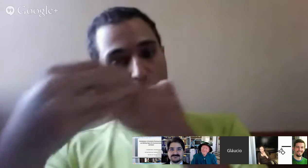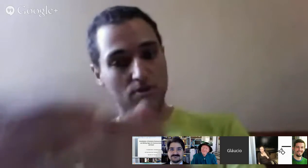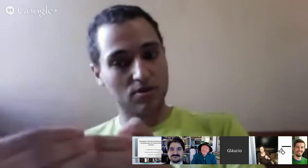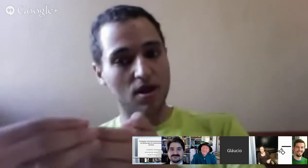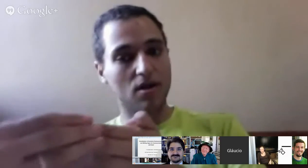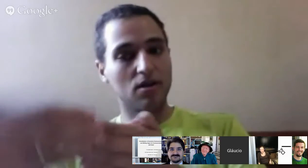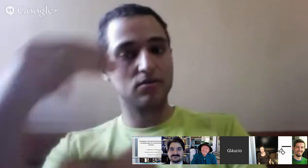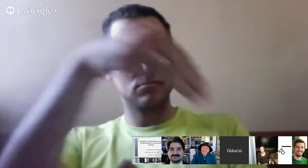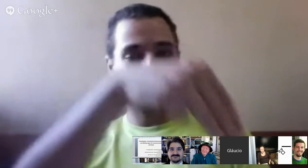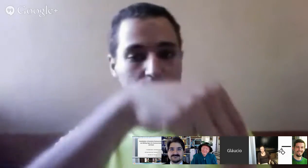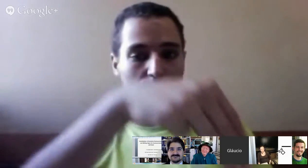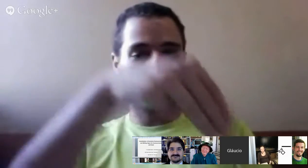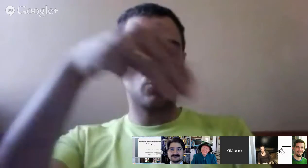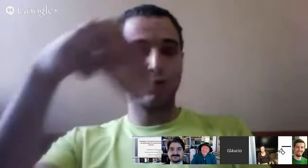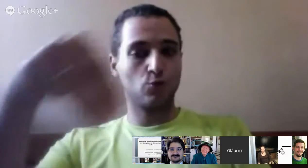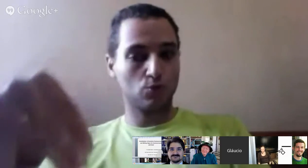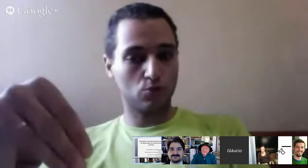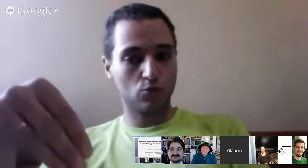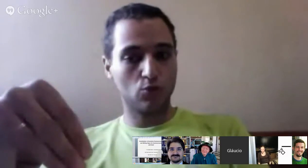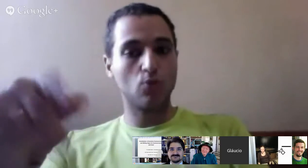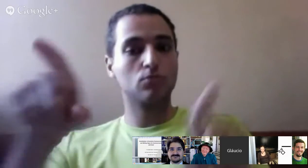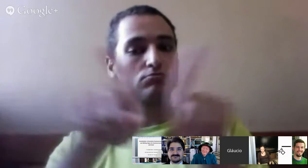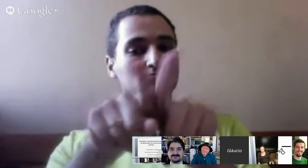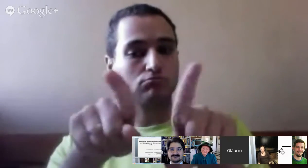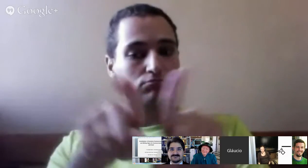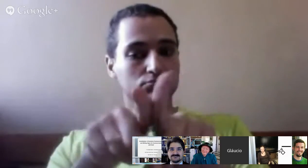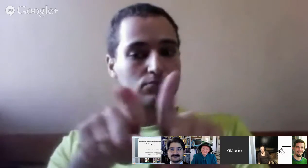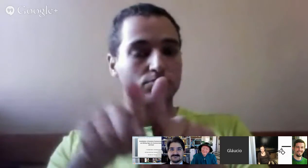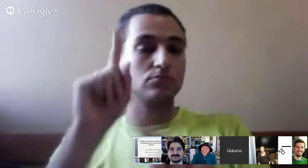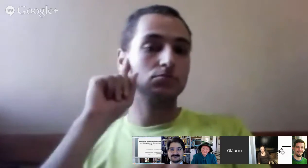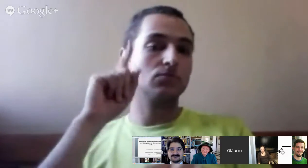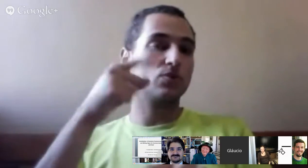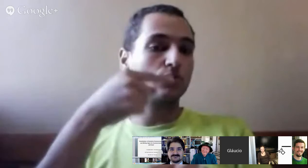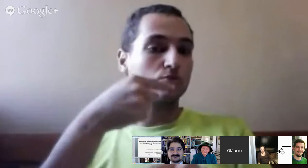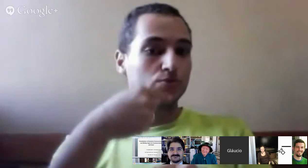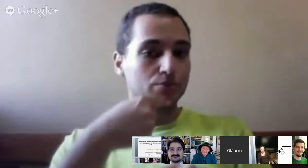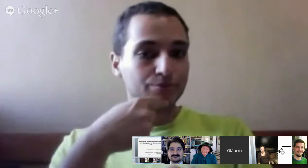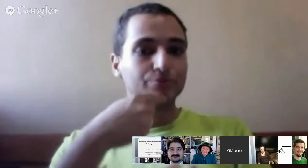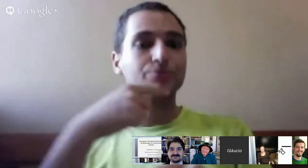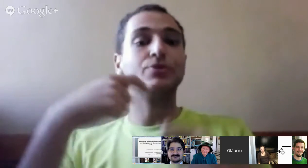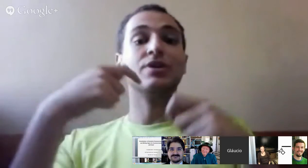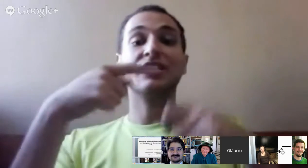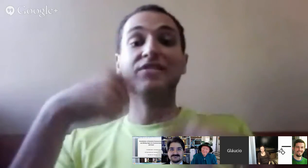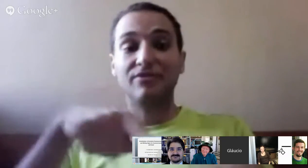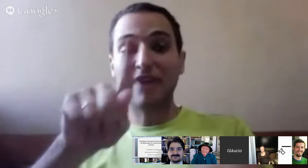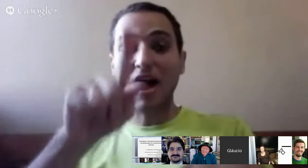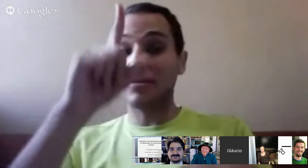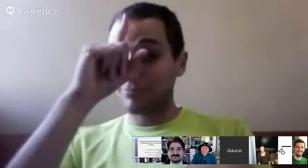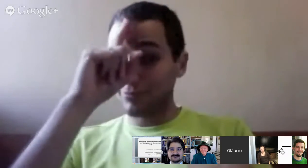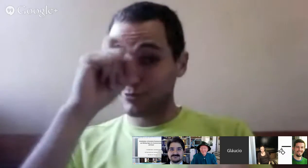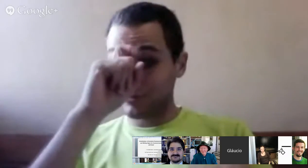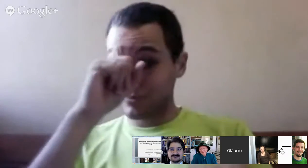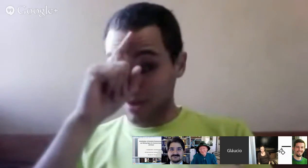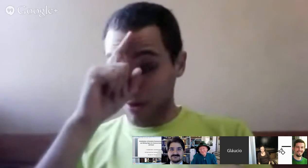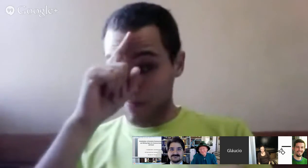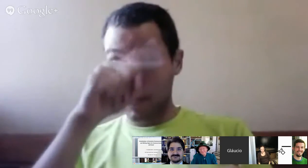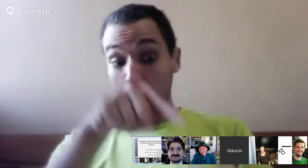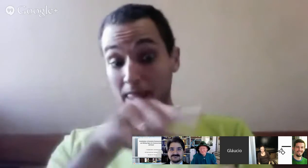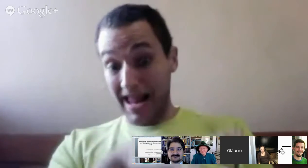surda, de 8 anos, uma menina, que, acompanhada pela mãe, vai ao